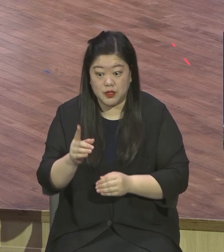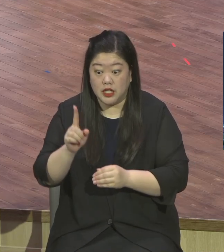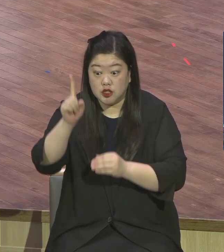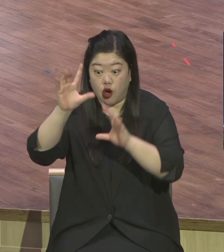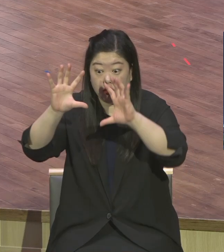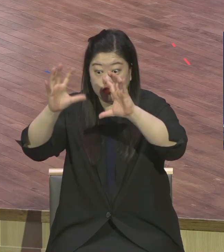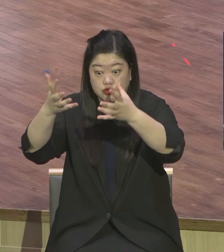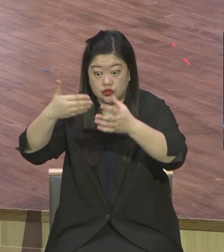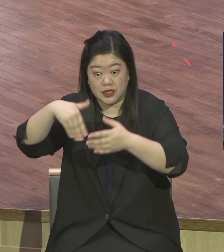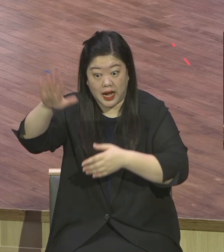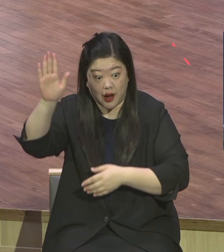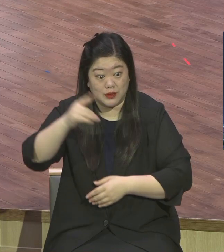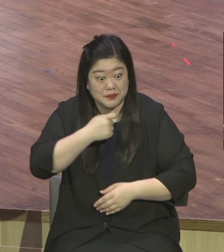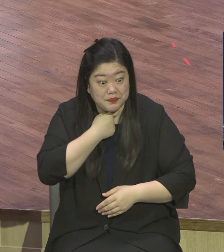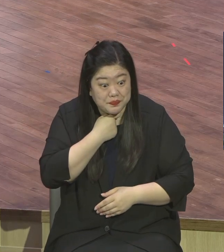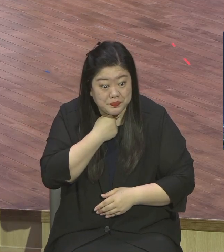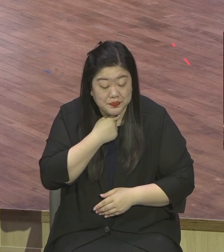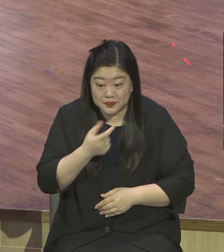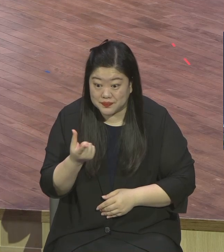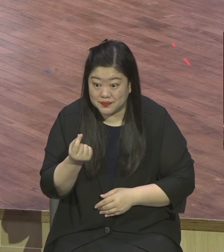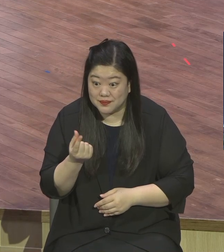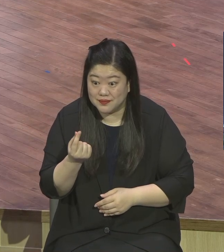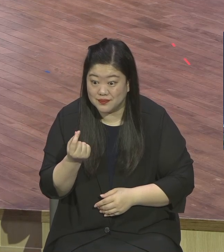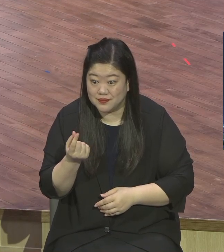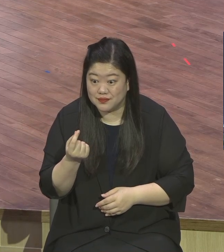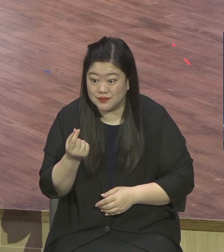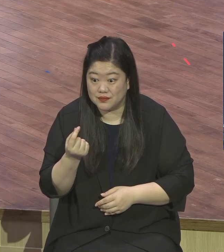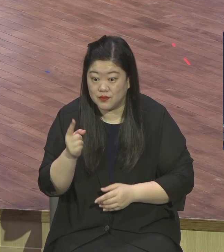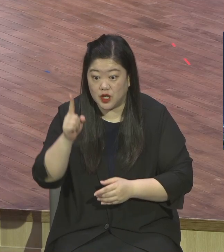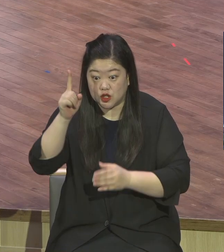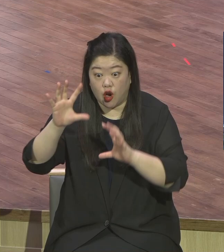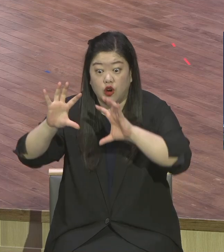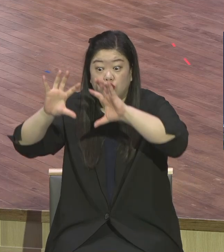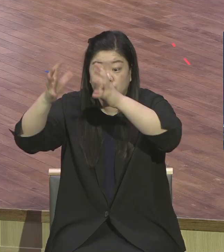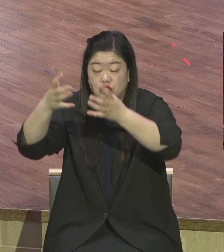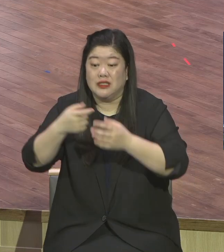그런데 천국 가고 싶은데 방법을 몰라